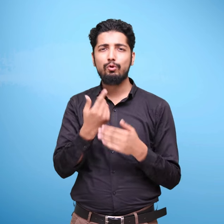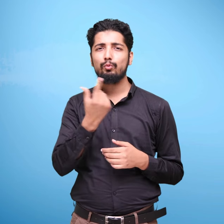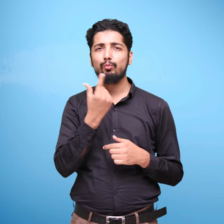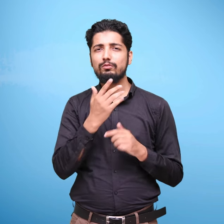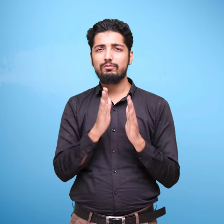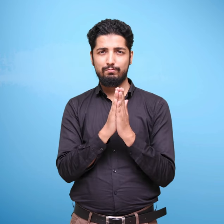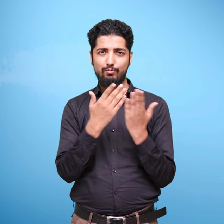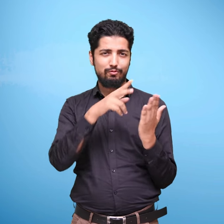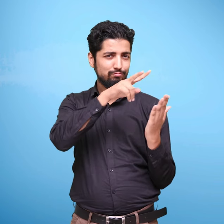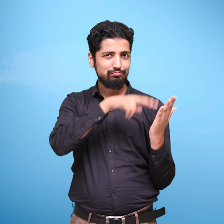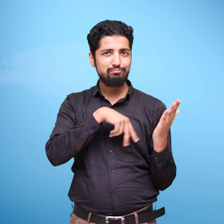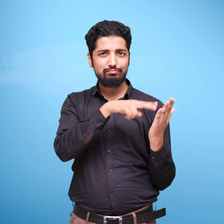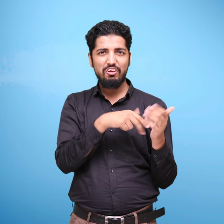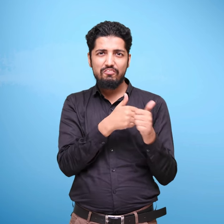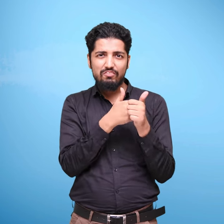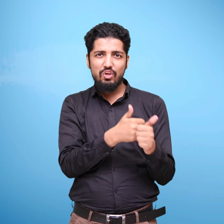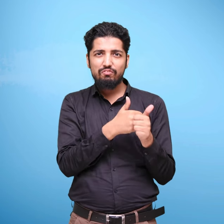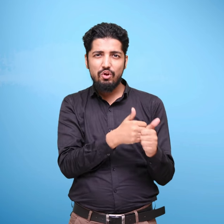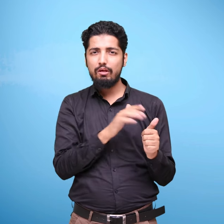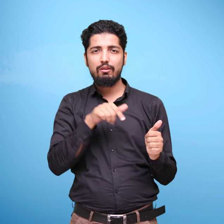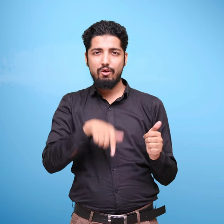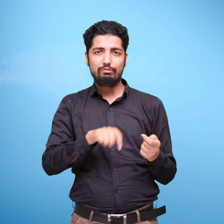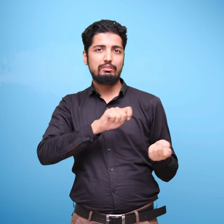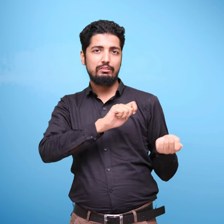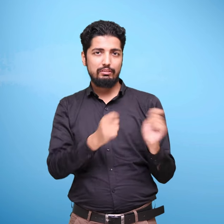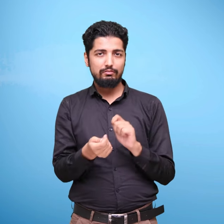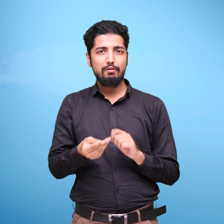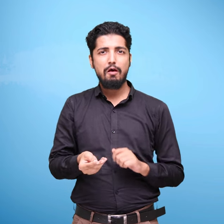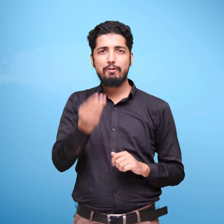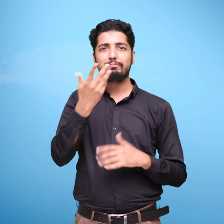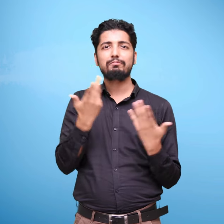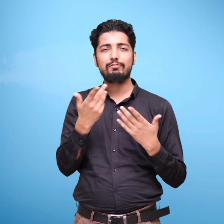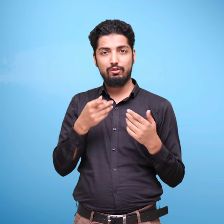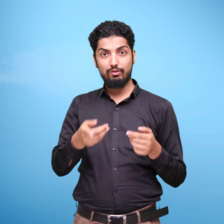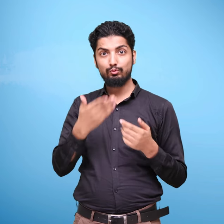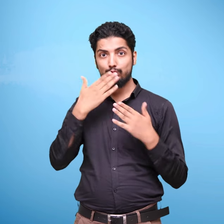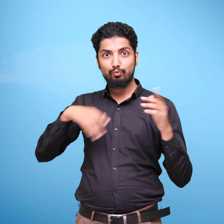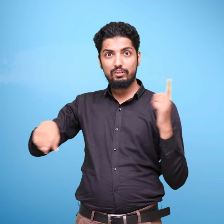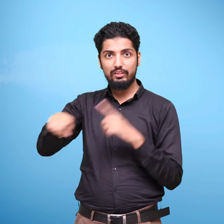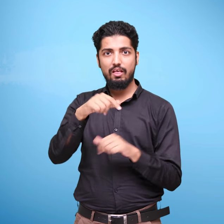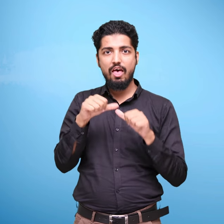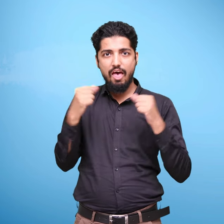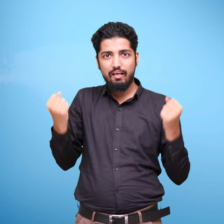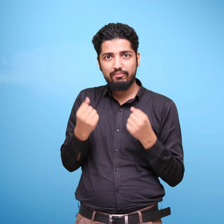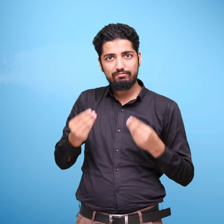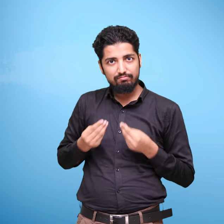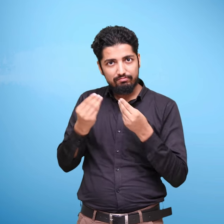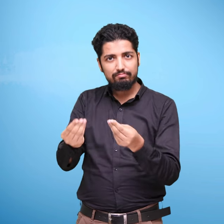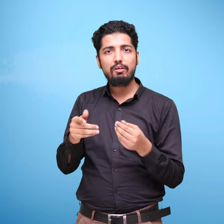समाहित हैं, में से केवल एक उपकरण है। ये पुस्तकों से सीखने की प्रचलित प्रणाली से अधिक सुखद